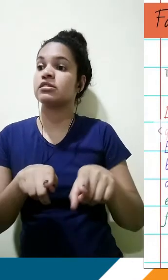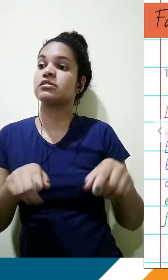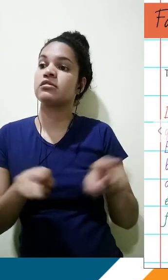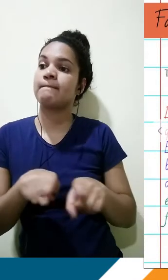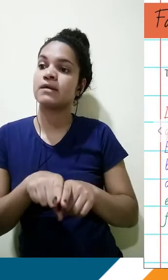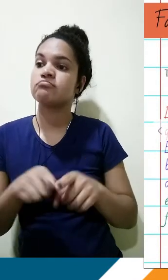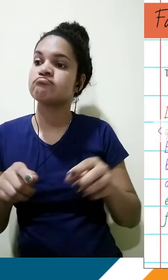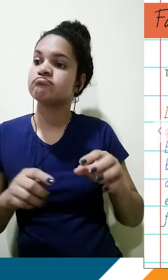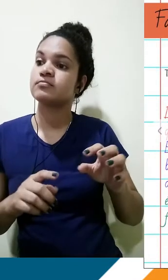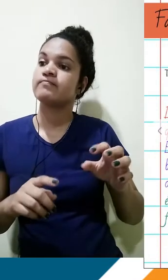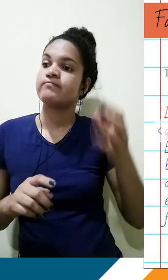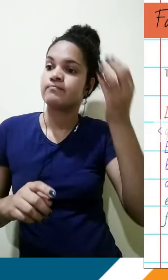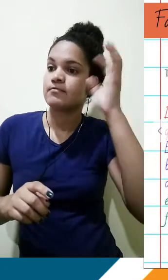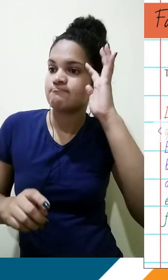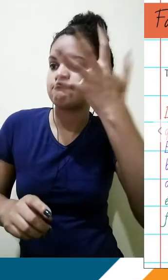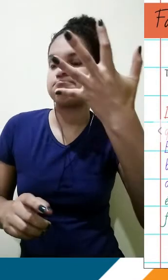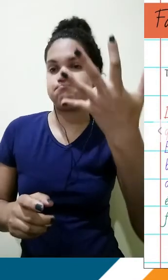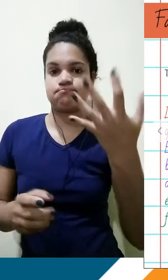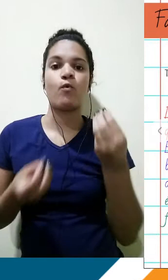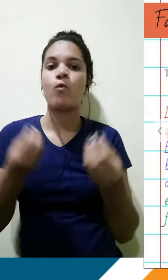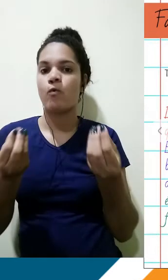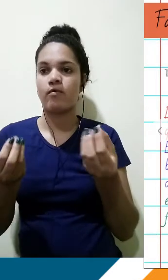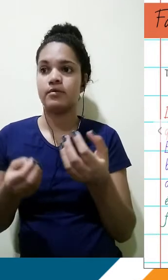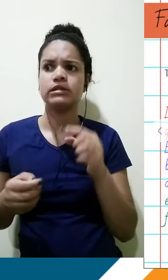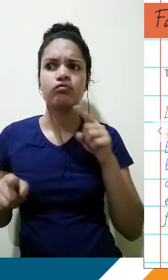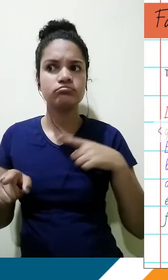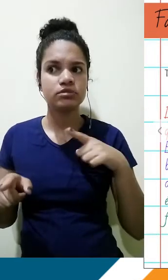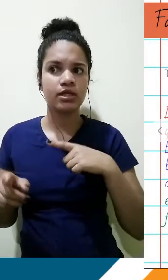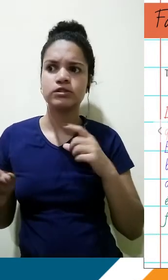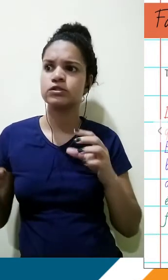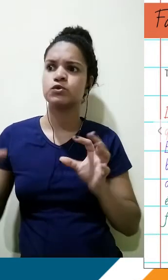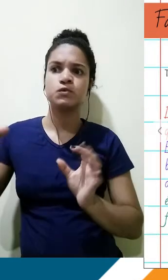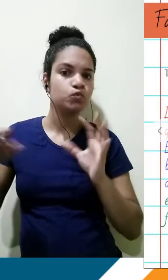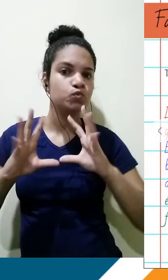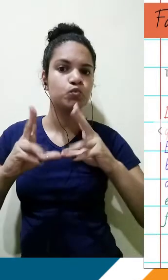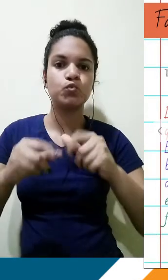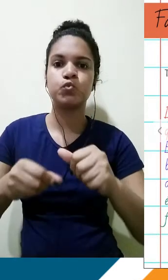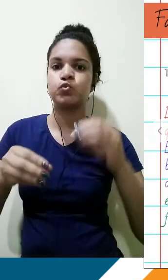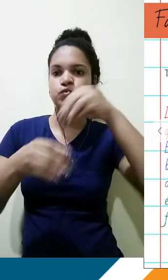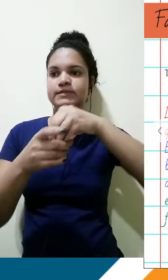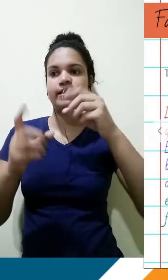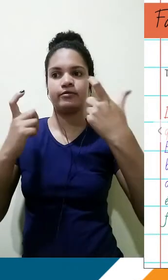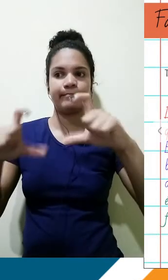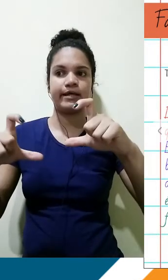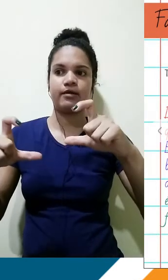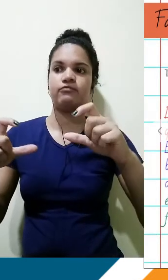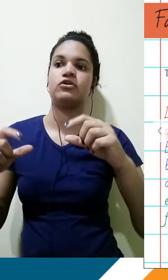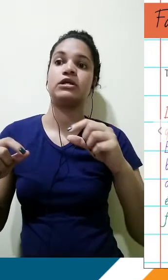que vai mostrar a articulação com a contextualização histórica e o foco do tema, e por último, aplicar uma tese, que